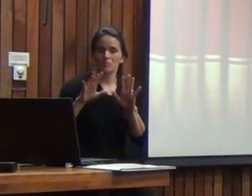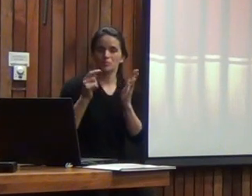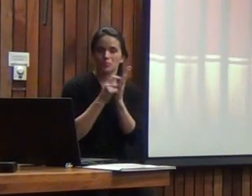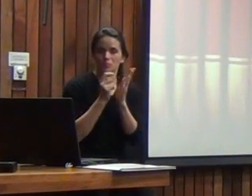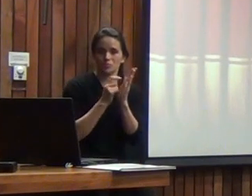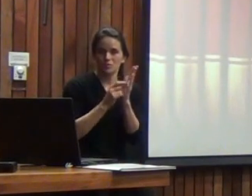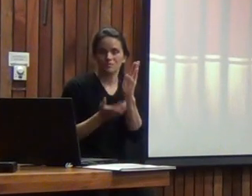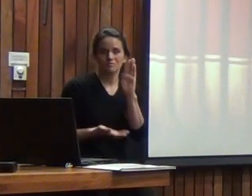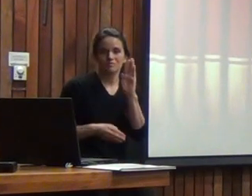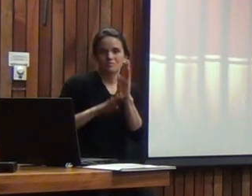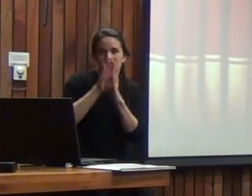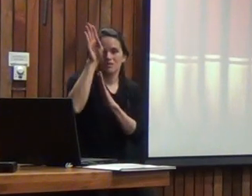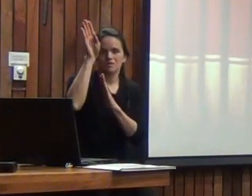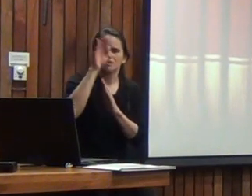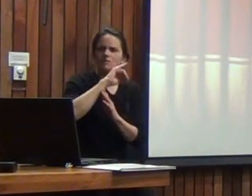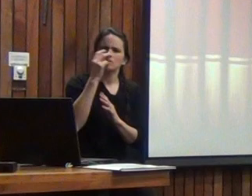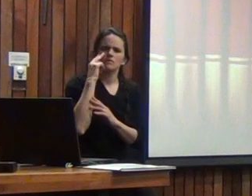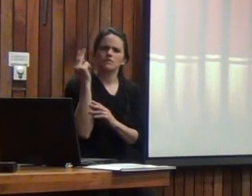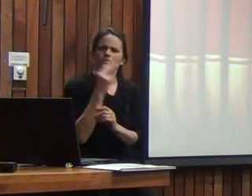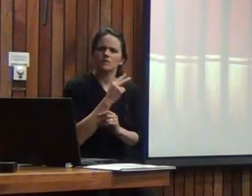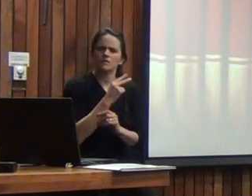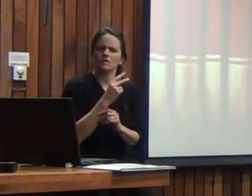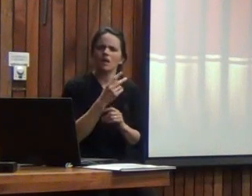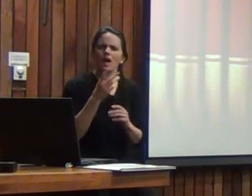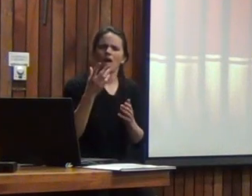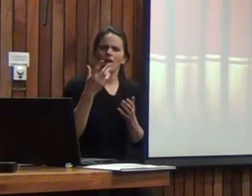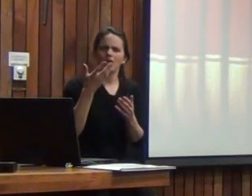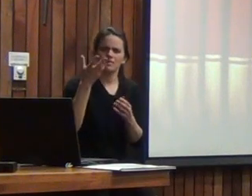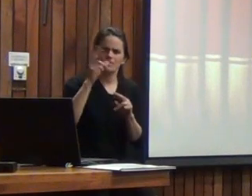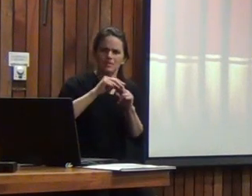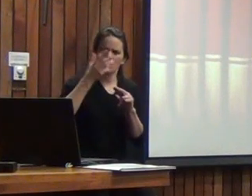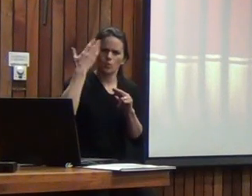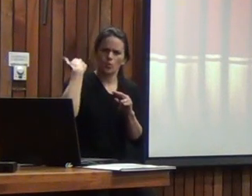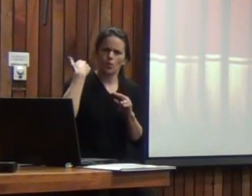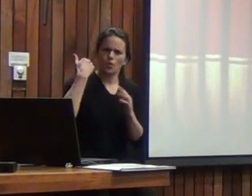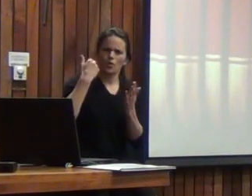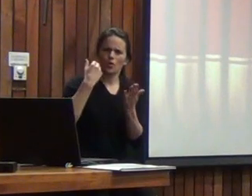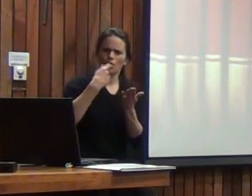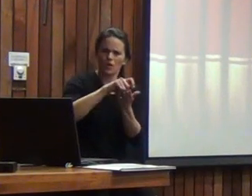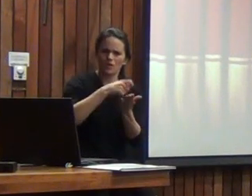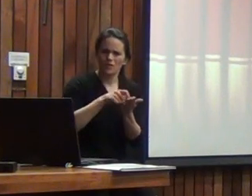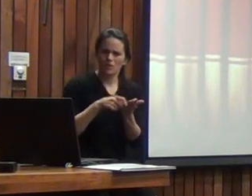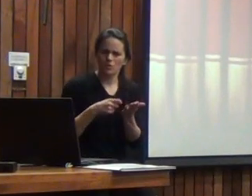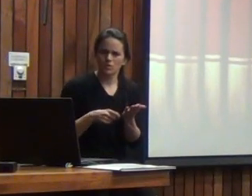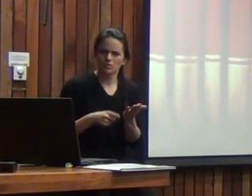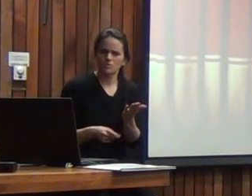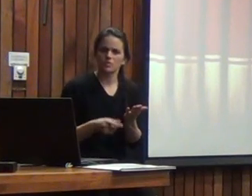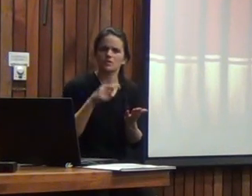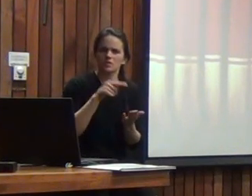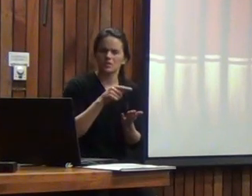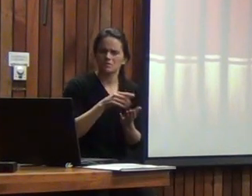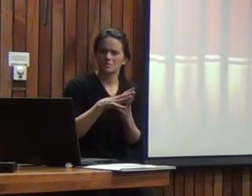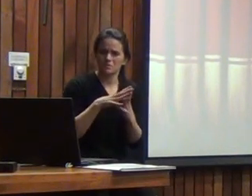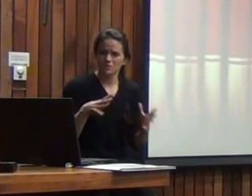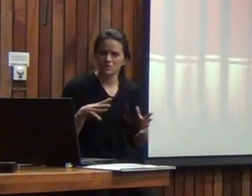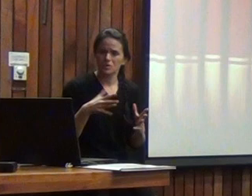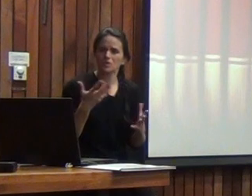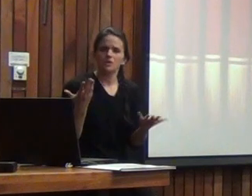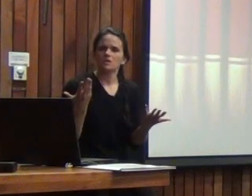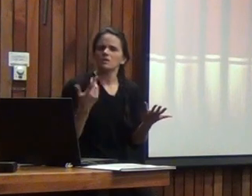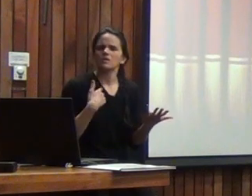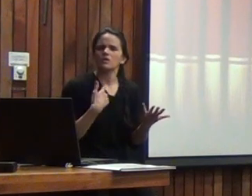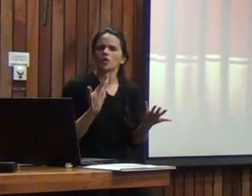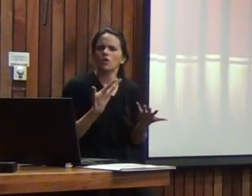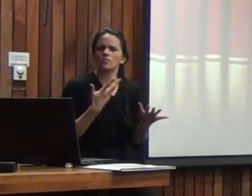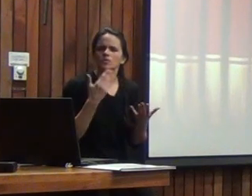asumo podría haber alguna variación en los diagnósticos que se han realizado con la versión anterior a la versión actual si eso es así y cómo manejarlo